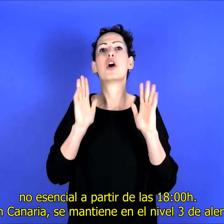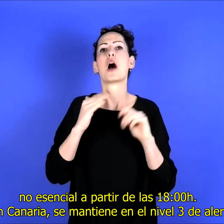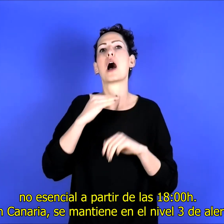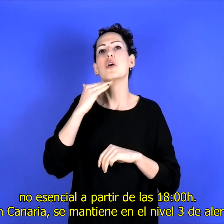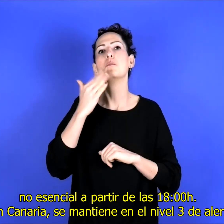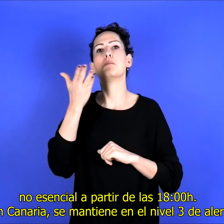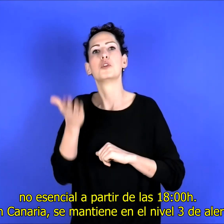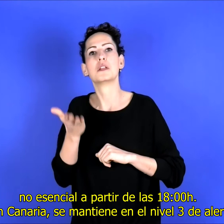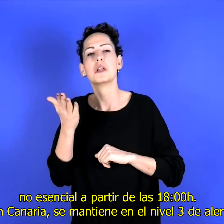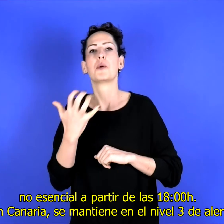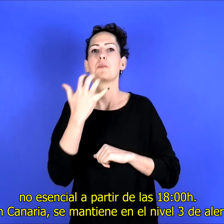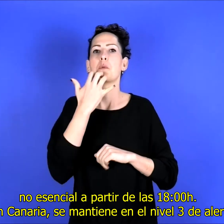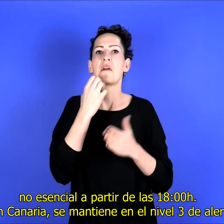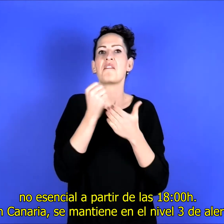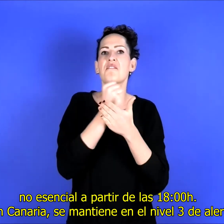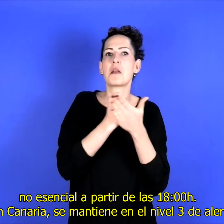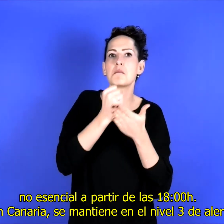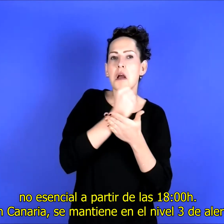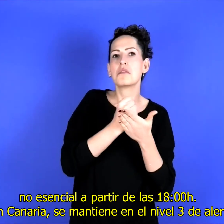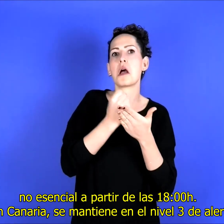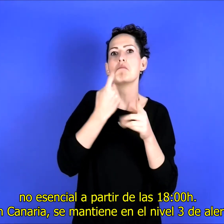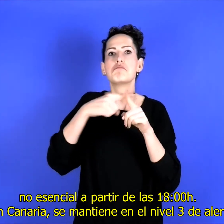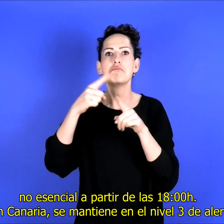no esencial, a partir de las 6 de la tarde.